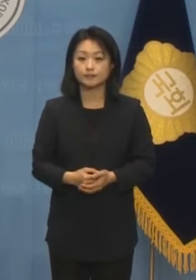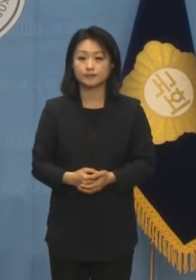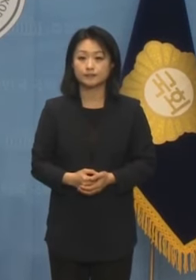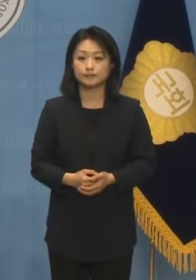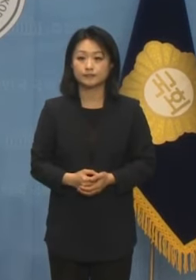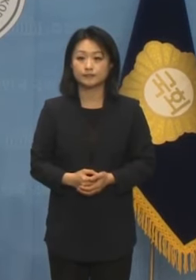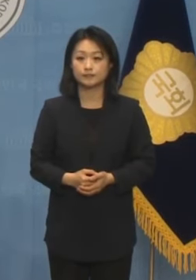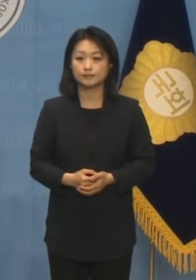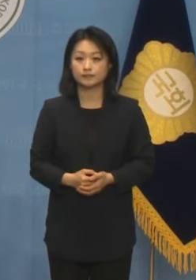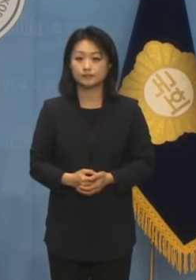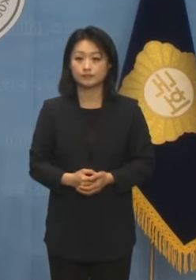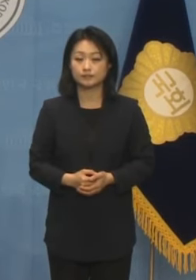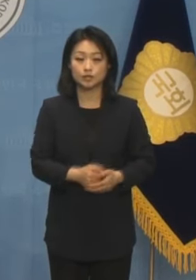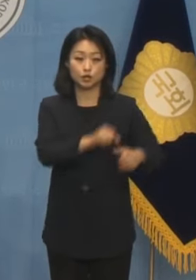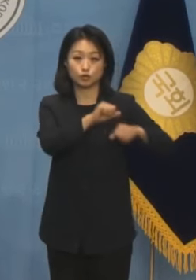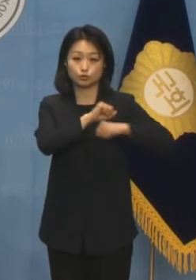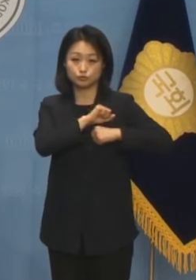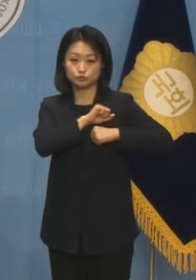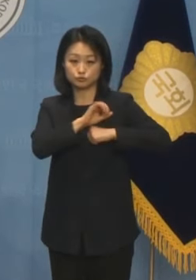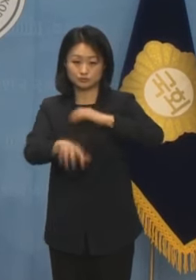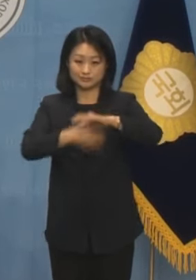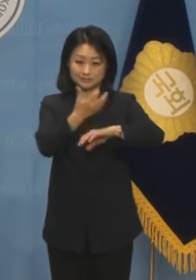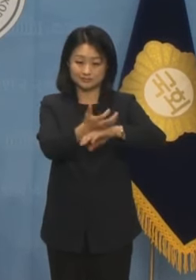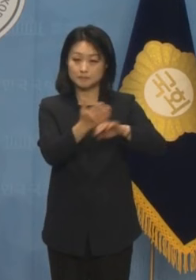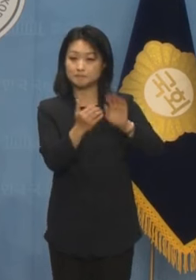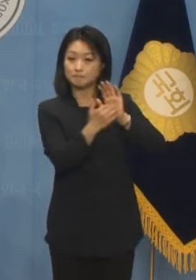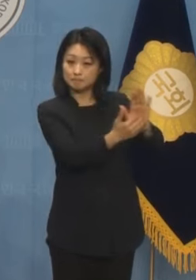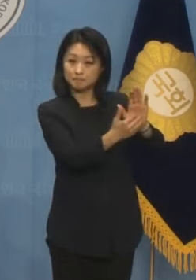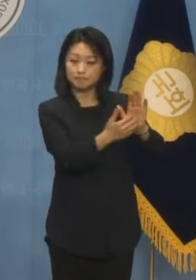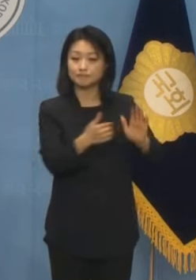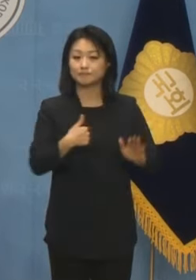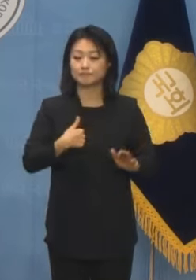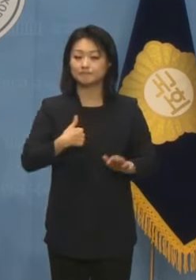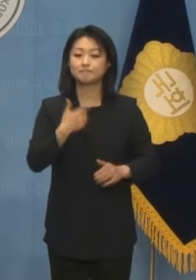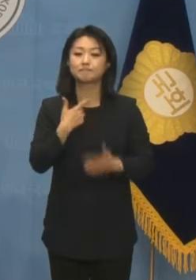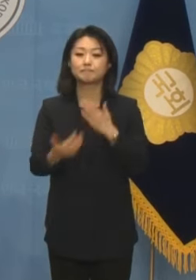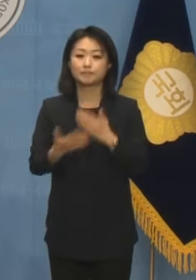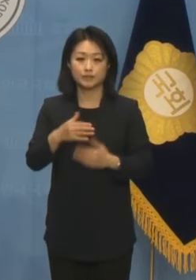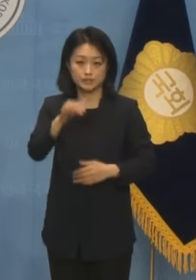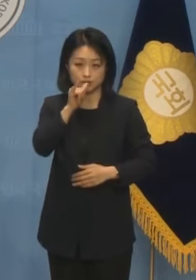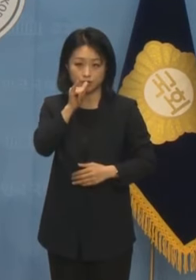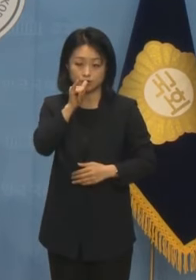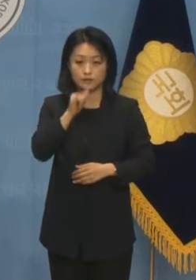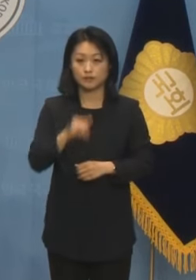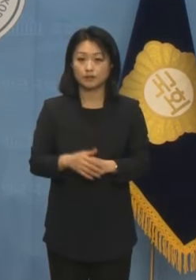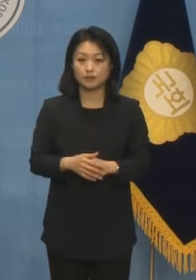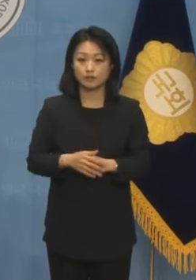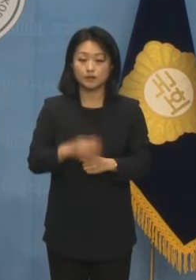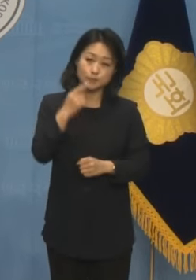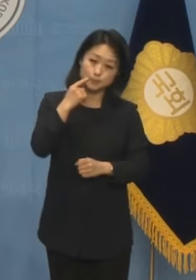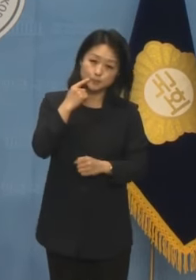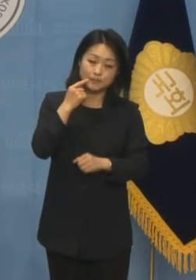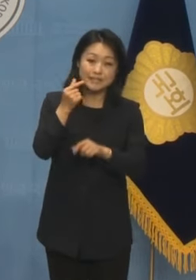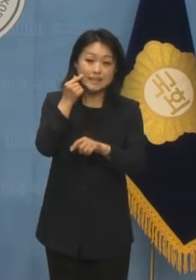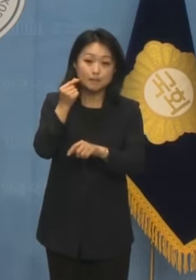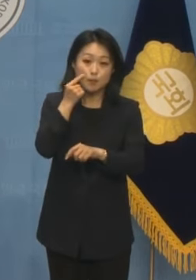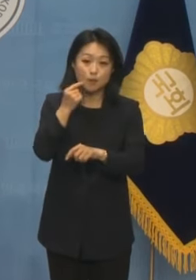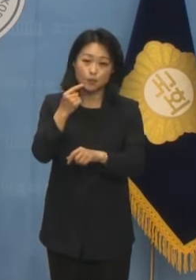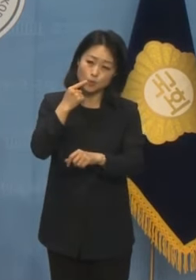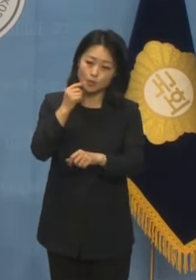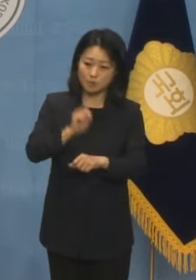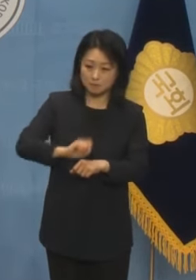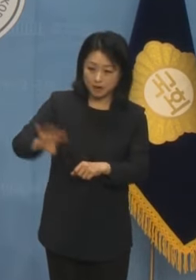서슬펄은 군사독재 정권에도 맞서 싸웠던 결기와 후쿠시마 원전 오염수 투기를 막고자